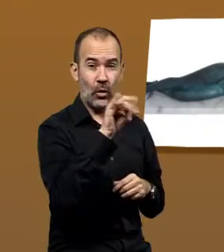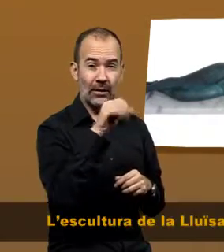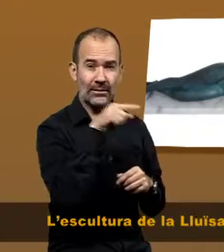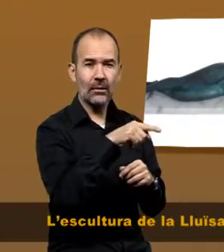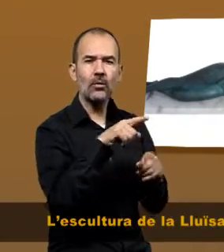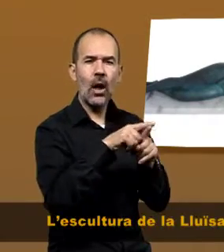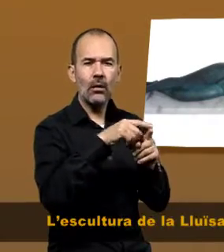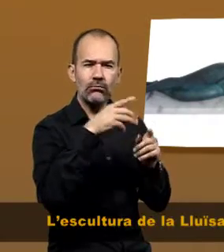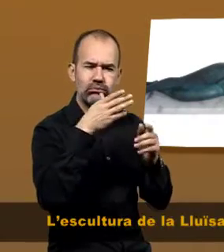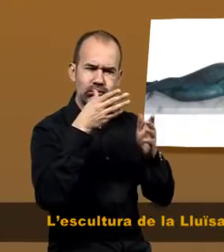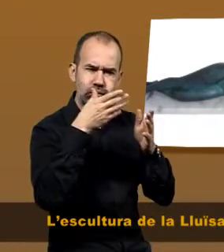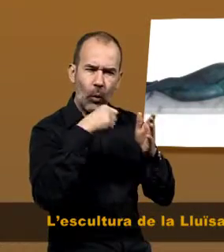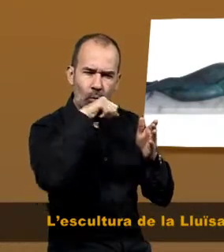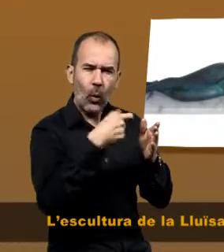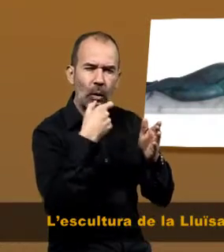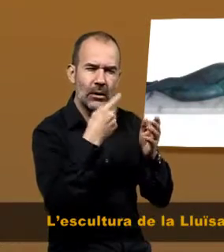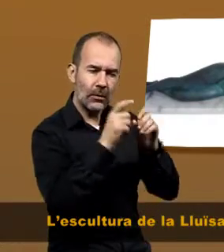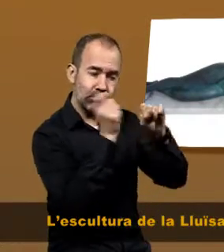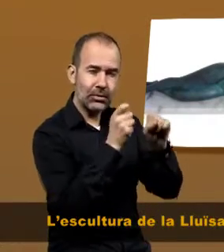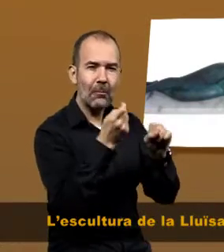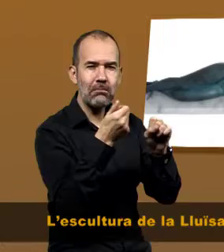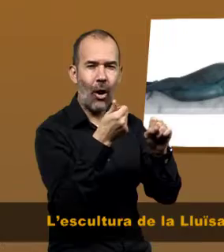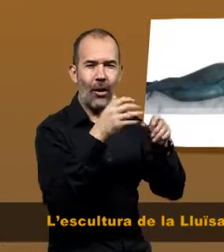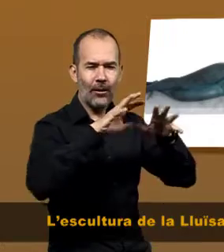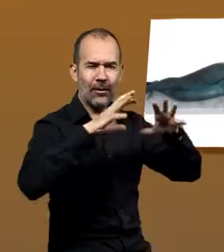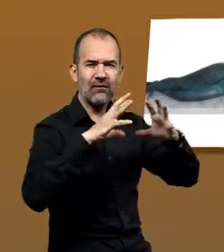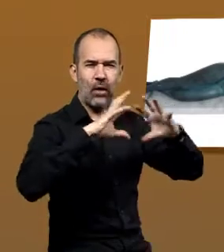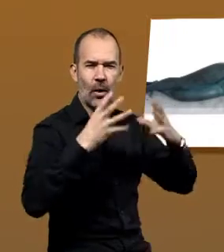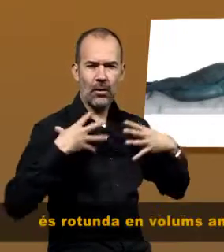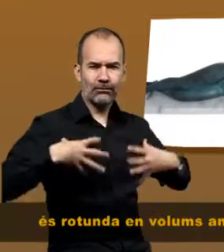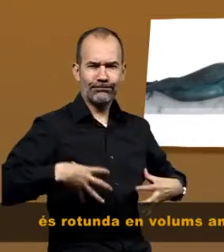L'escultura de la Lluïsa Sallent és rotunda en volums anatòmics.